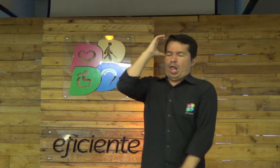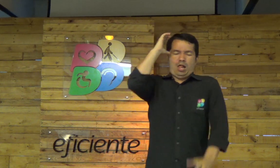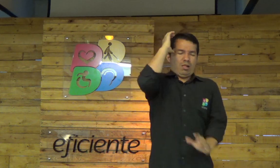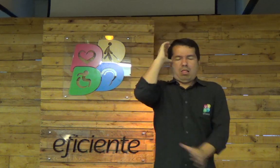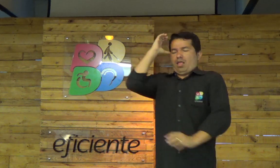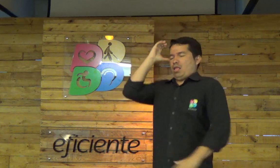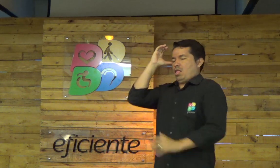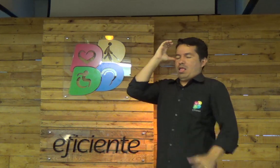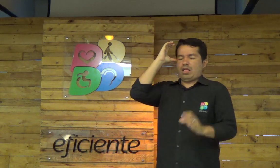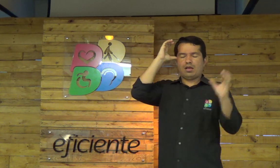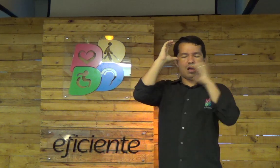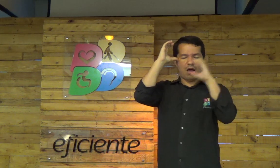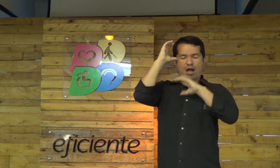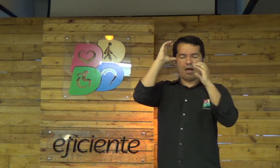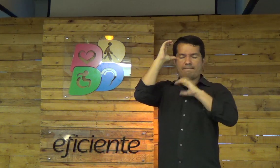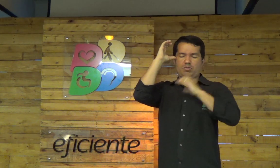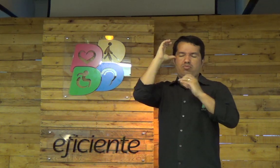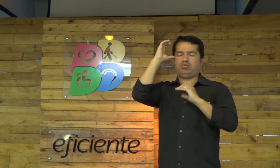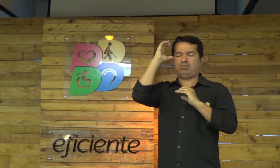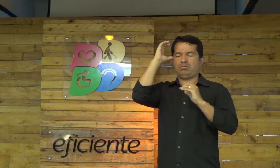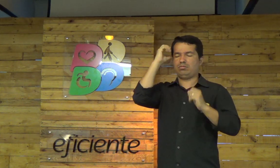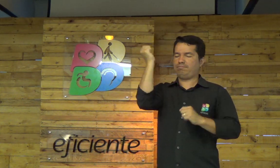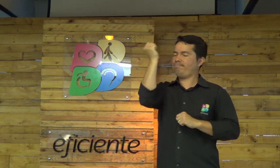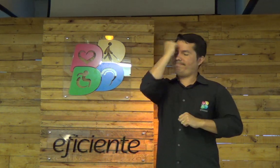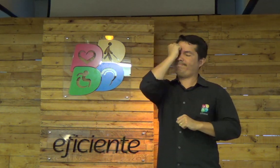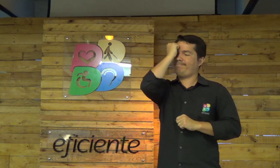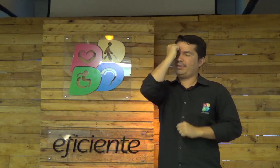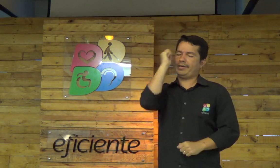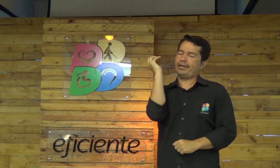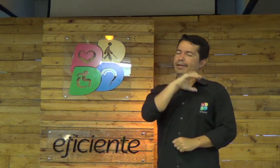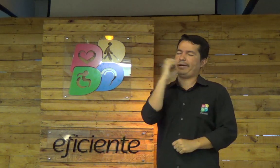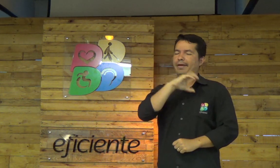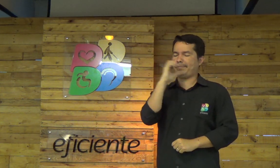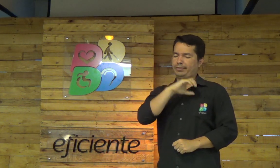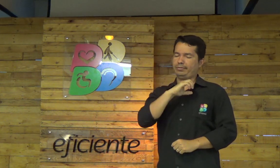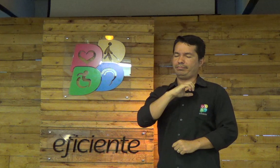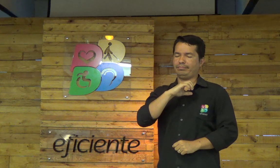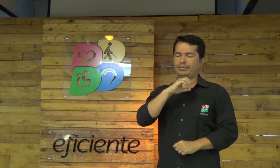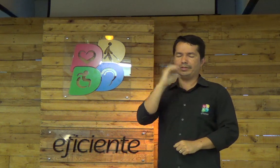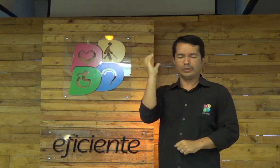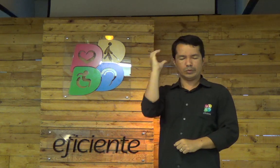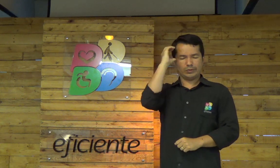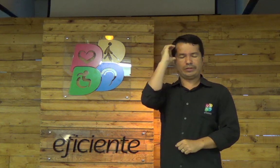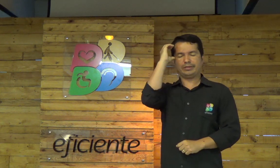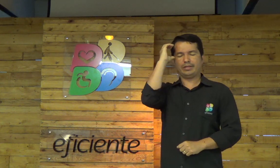Que eles possam ter consciência de forma rápida e se arrepender dos seus erros.